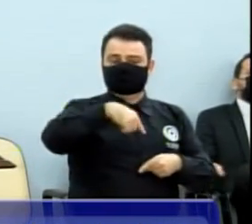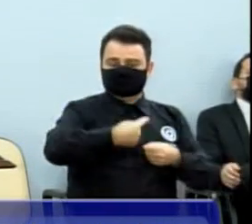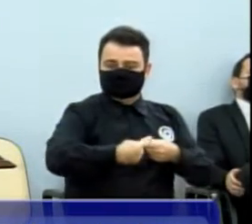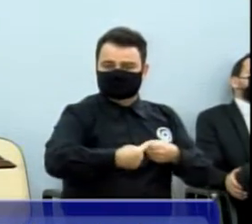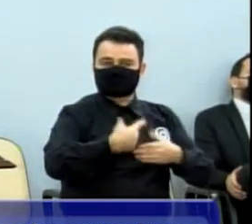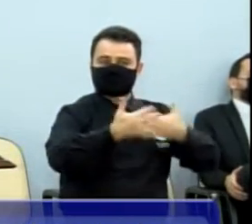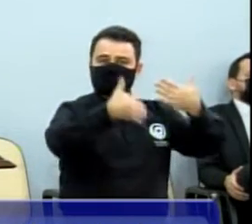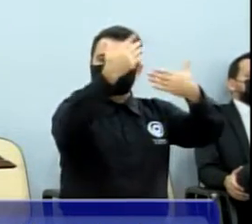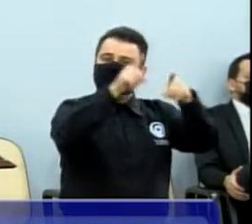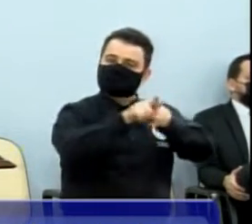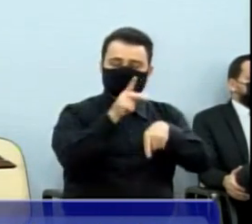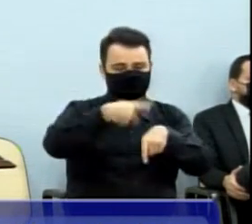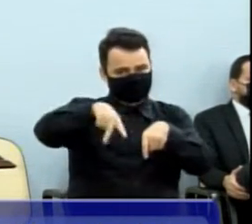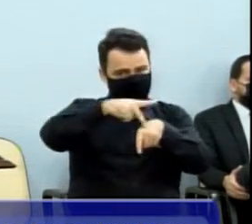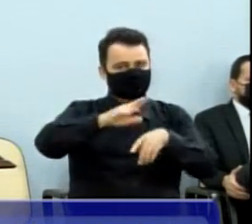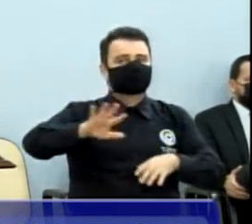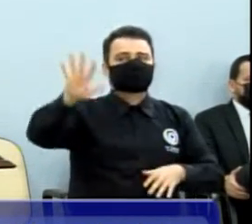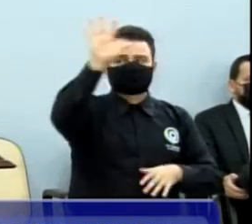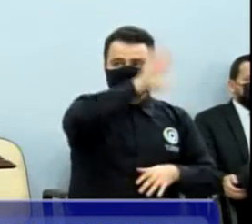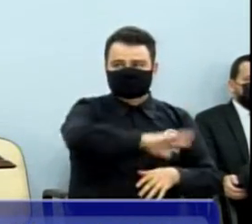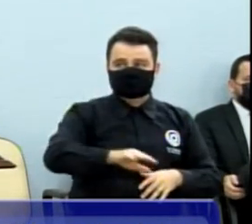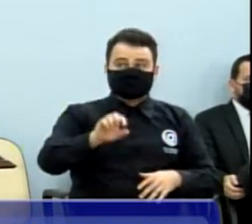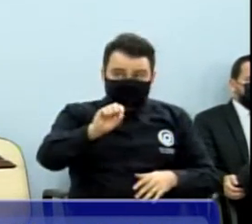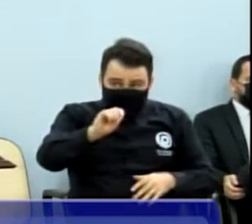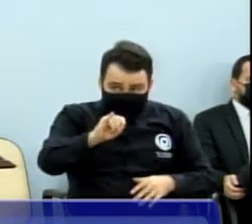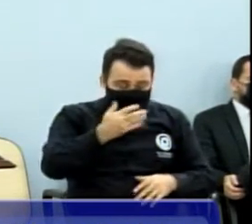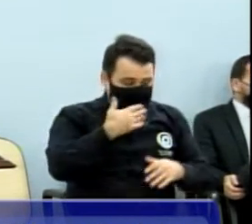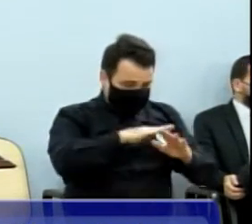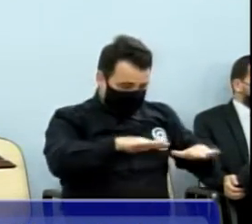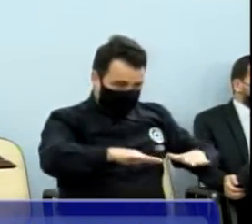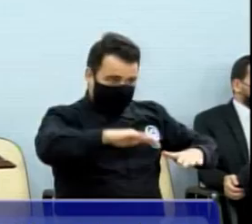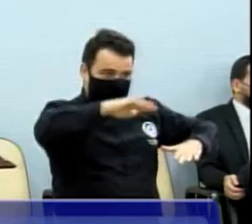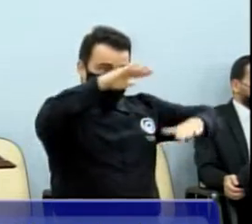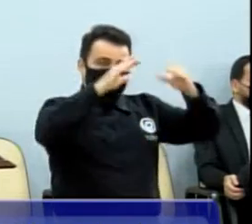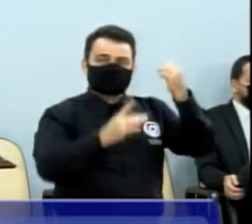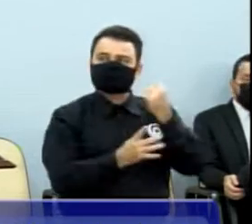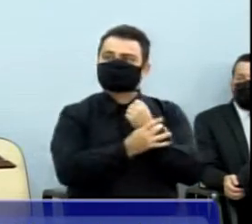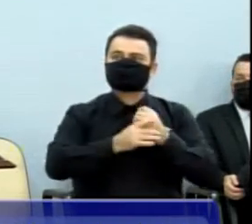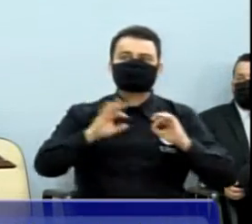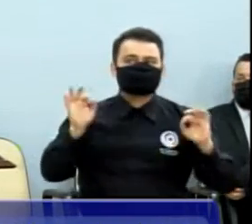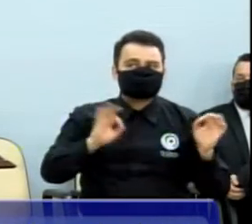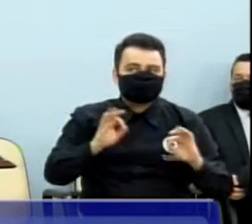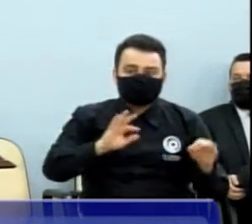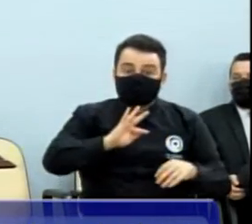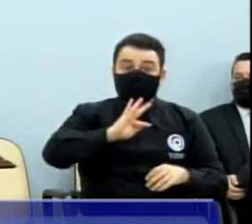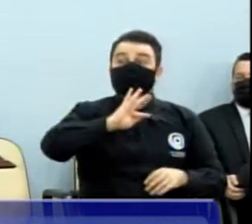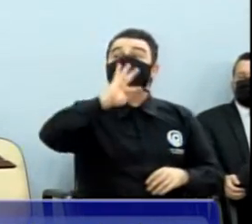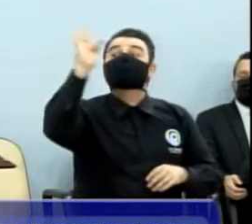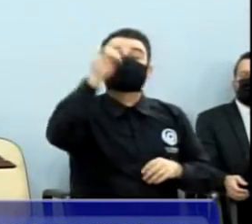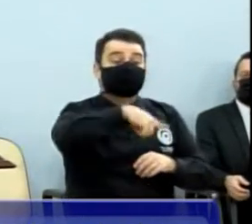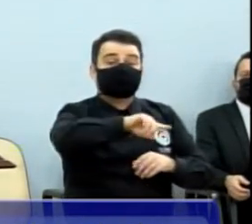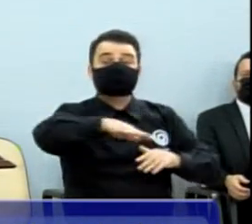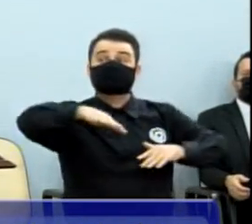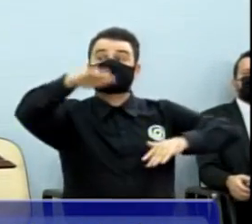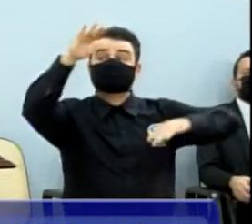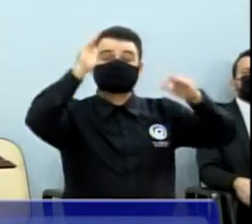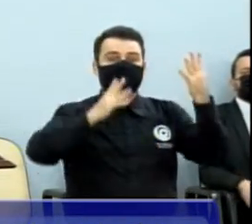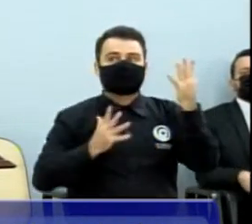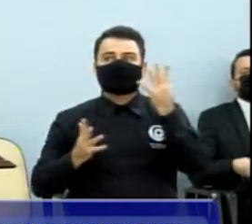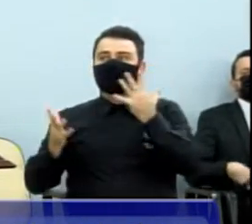eles não tiverem segurança e não crescerem segurança, nós teremos adolescentes inseguros e por sua vez